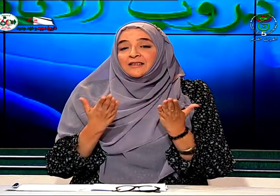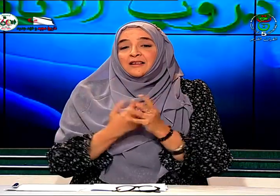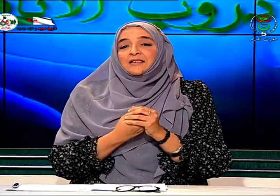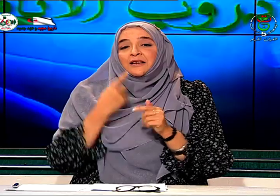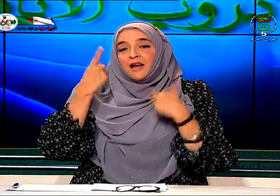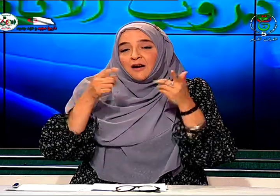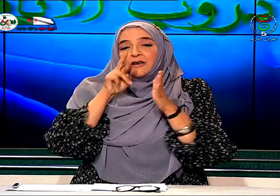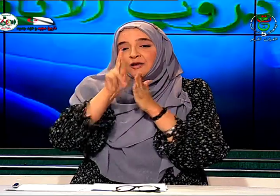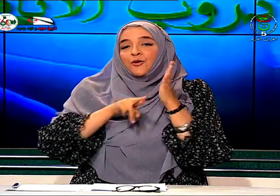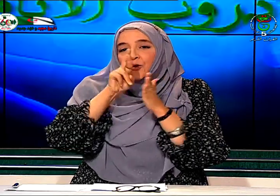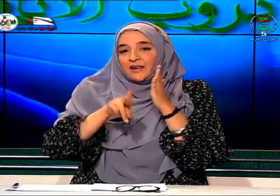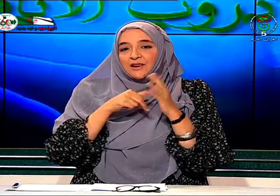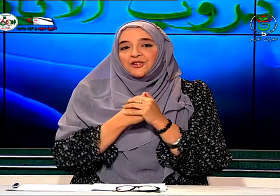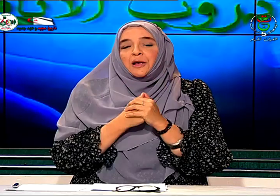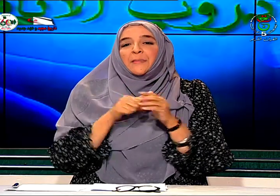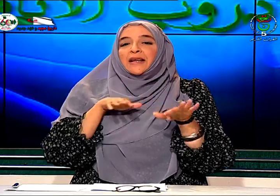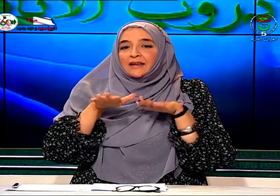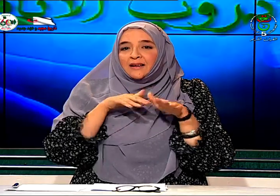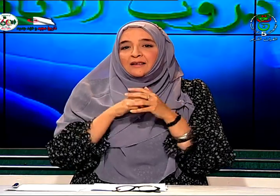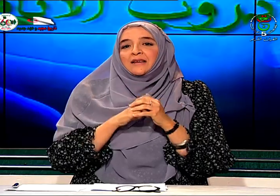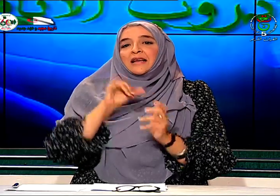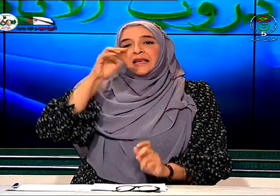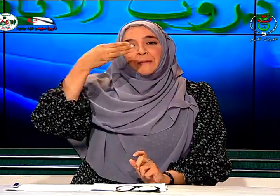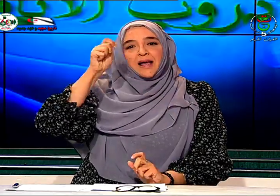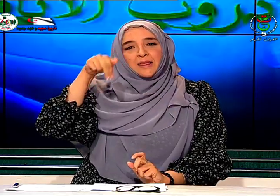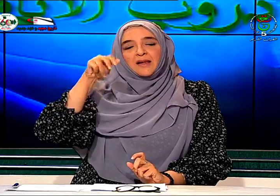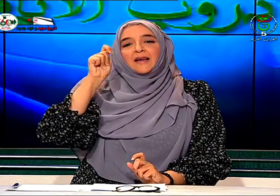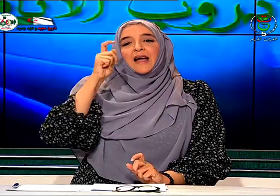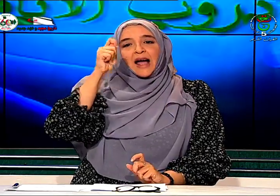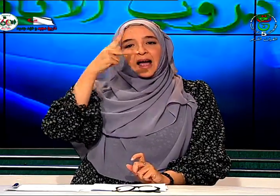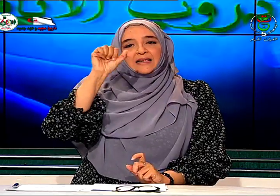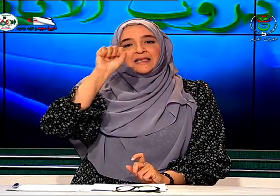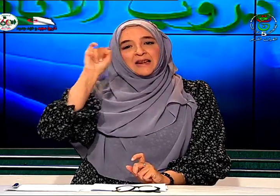سنرى روبرتاج من إعداد إيمان أكسيل